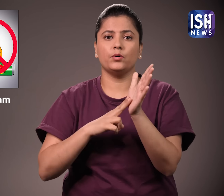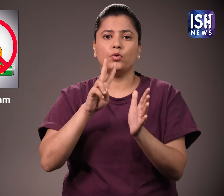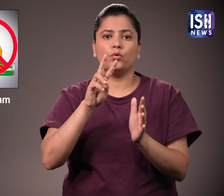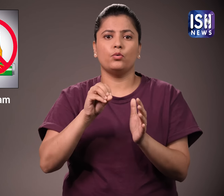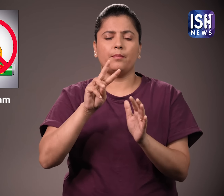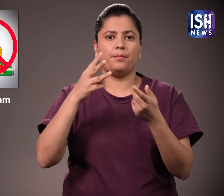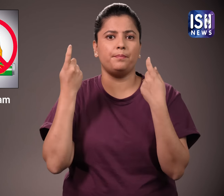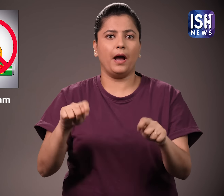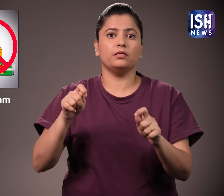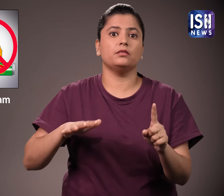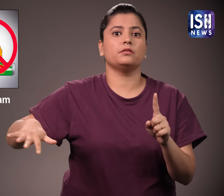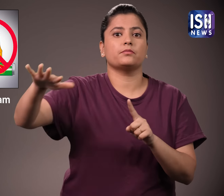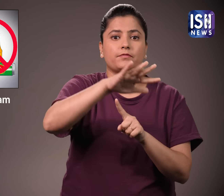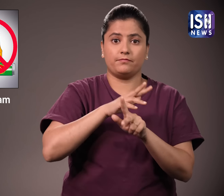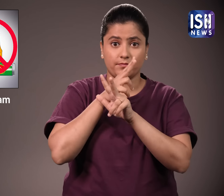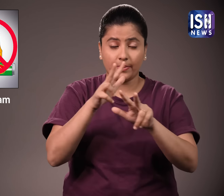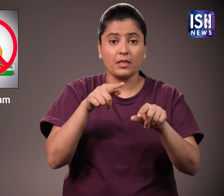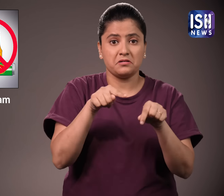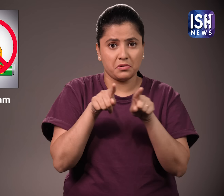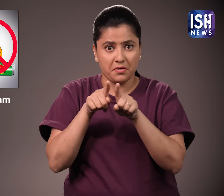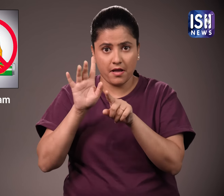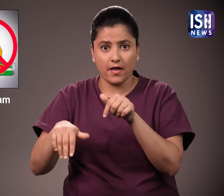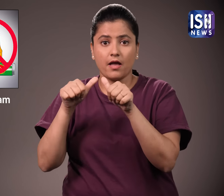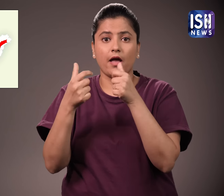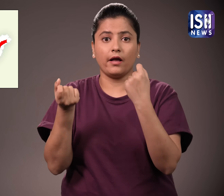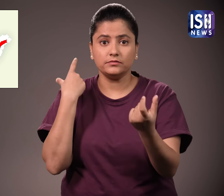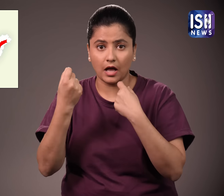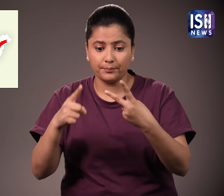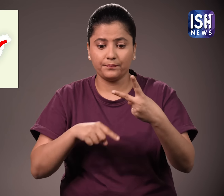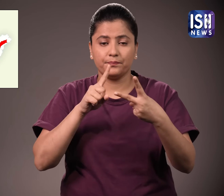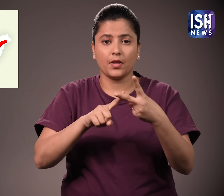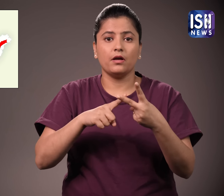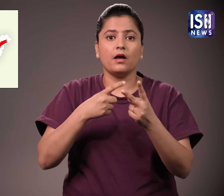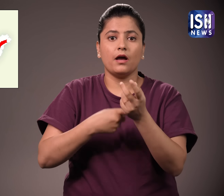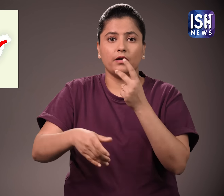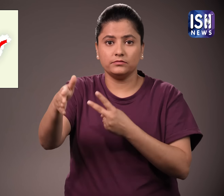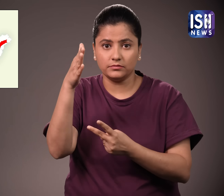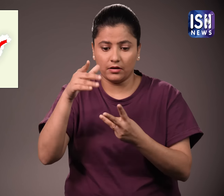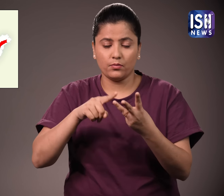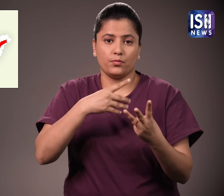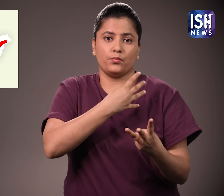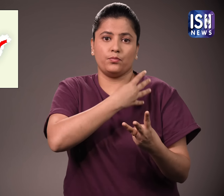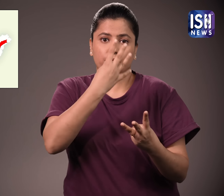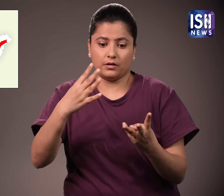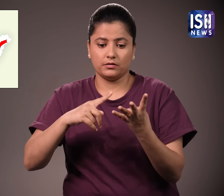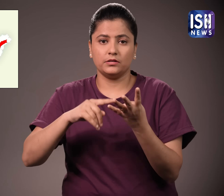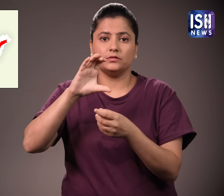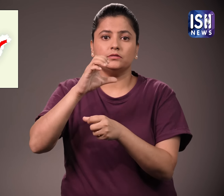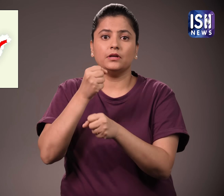मास की अनुमदी नहीं होगी आसम, राजस्थान, उत्तराखन और 36 गड़ ने भी शुष्क दिवस कोशित किया है